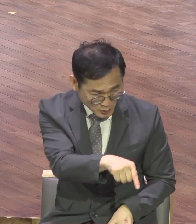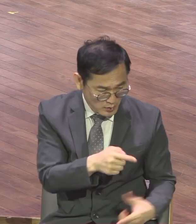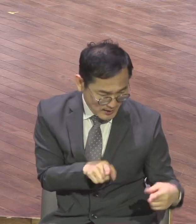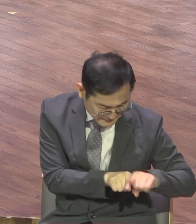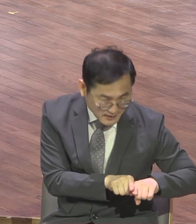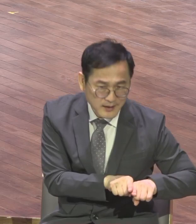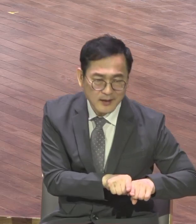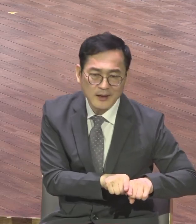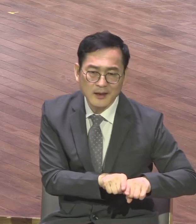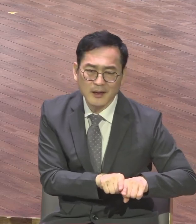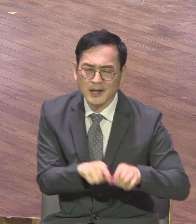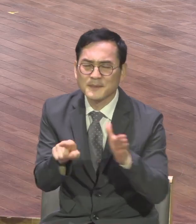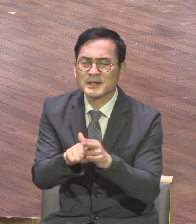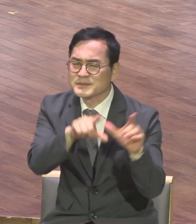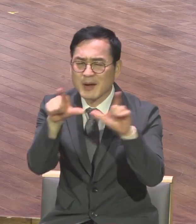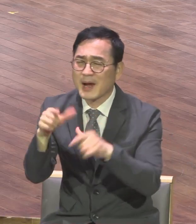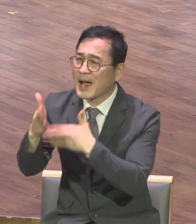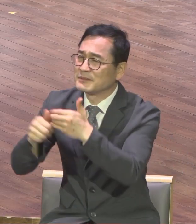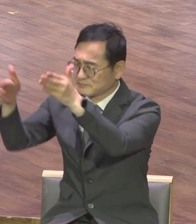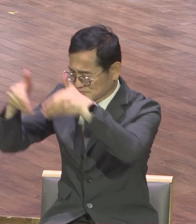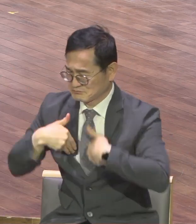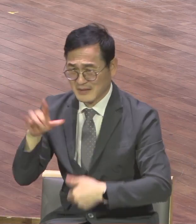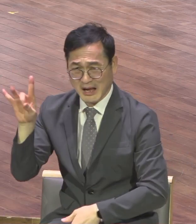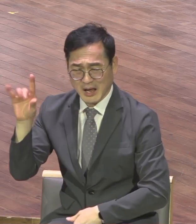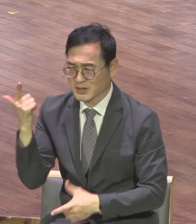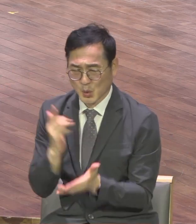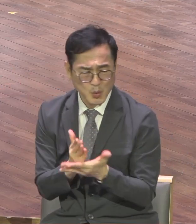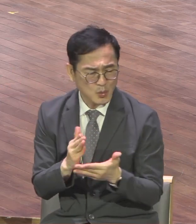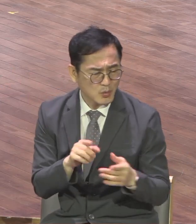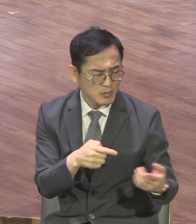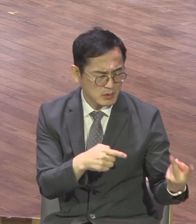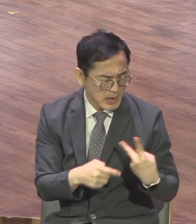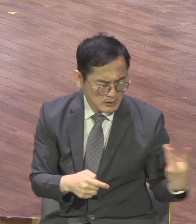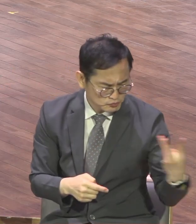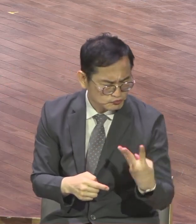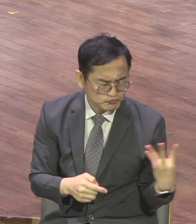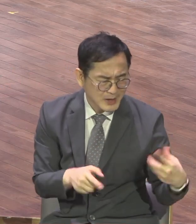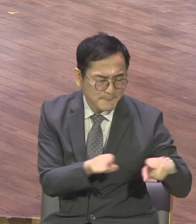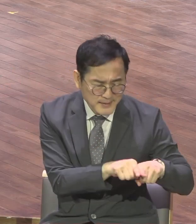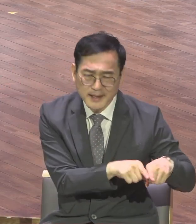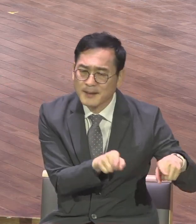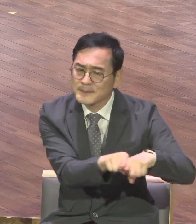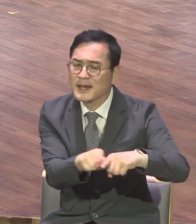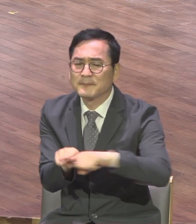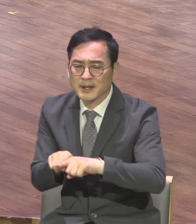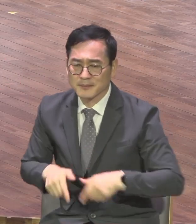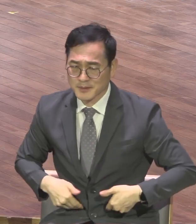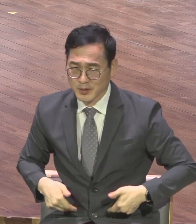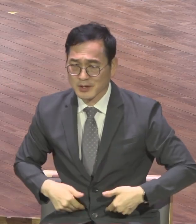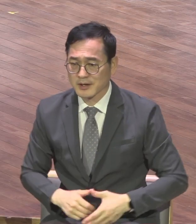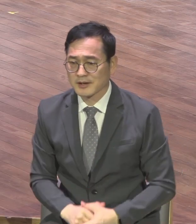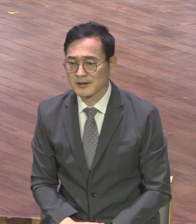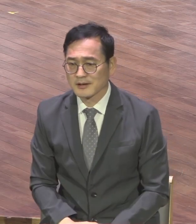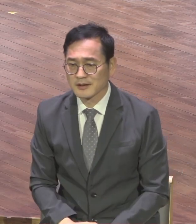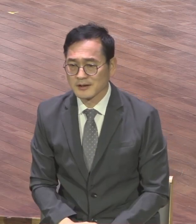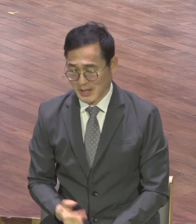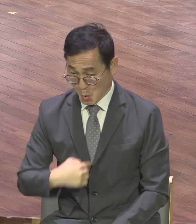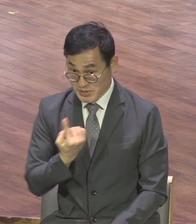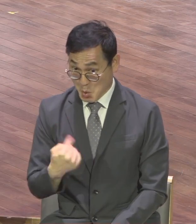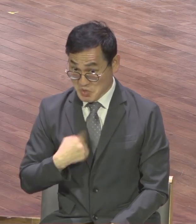신앙생활을 같이 하는 것 행복한 거예요 같이 하는 혼자 한다 이거 절가는 아니에요 혼자가 아니에요 수도군 아니에요 함께